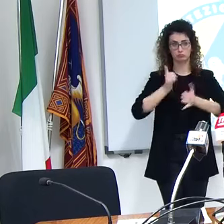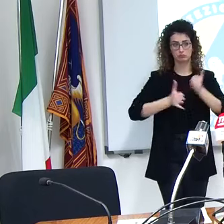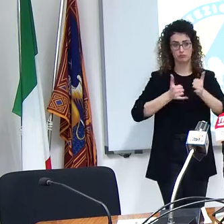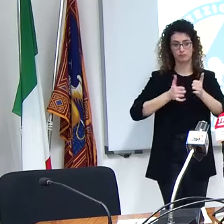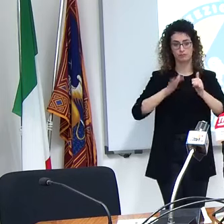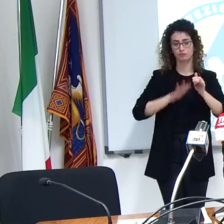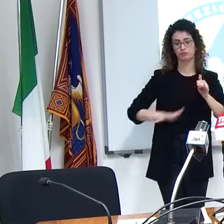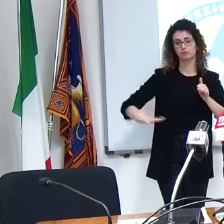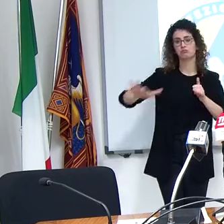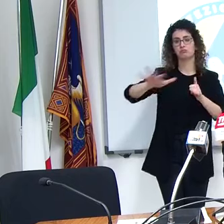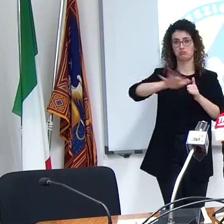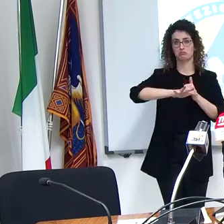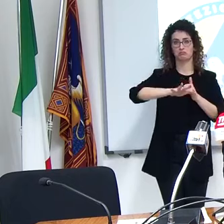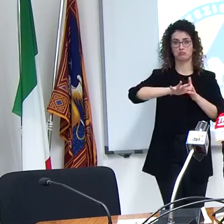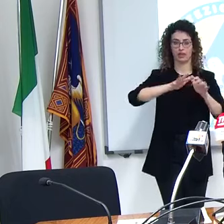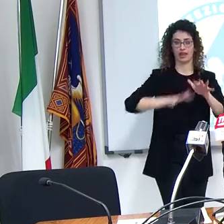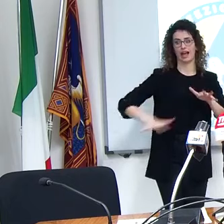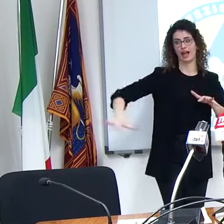territori più ampi